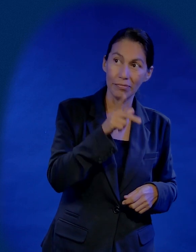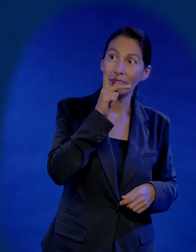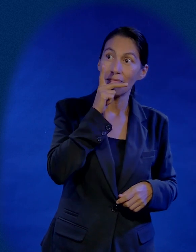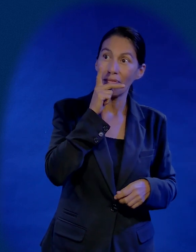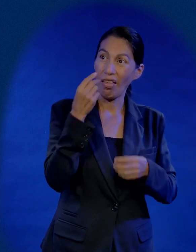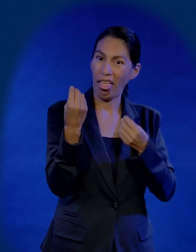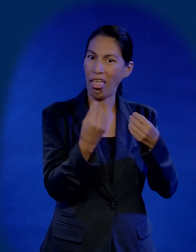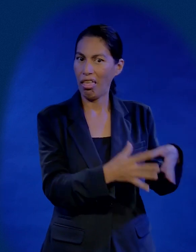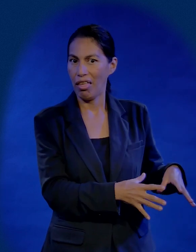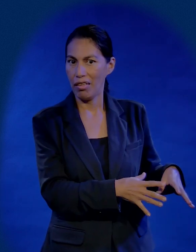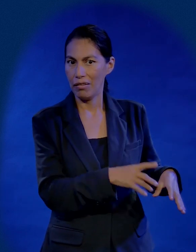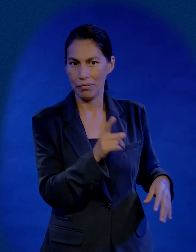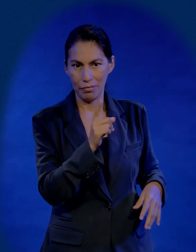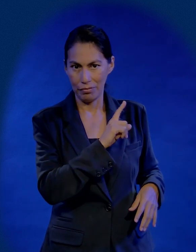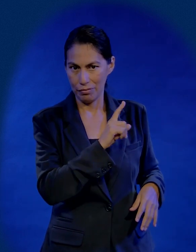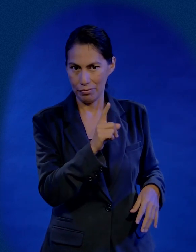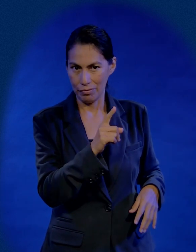yo sé que tu padre no te dejará